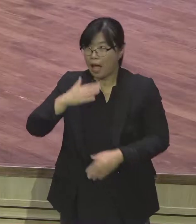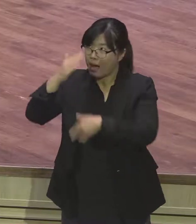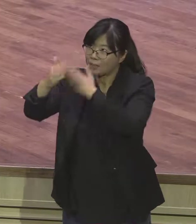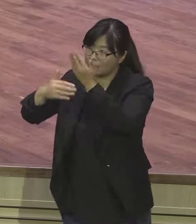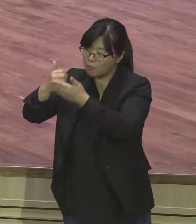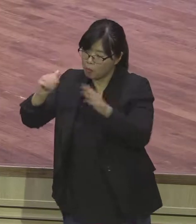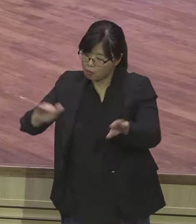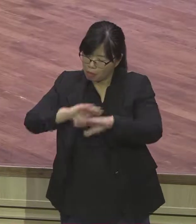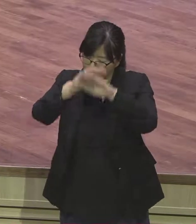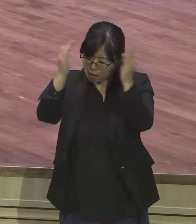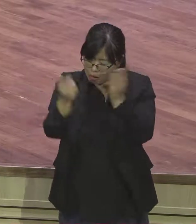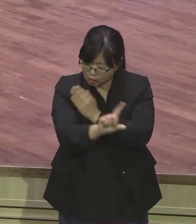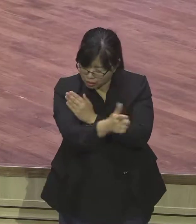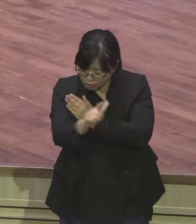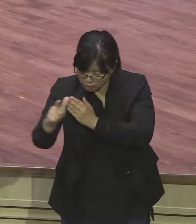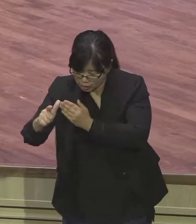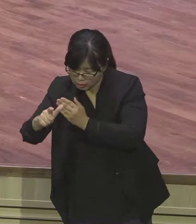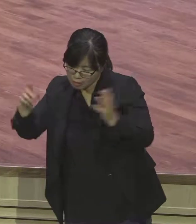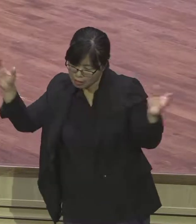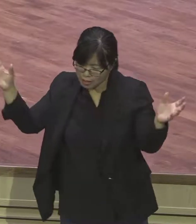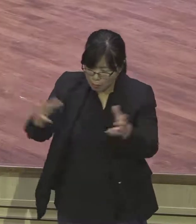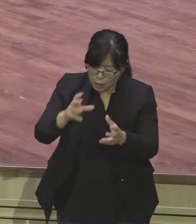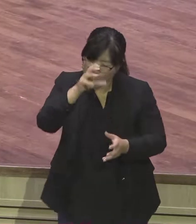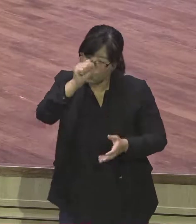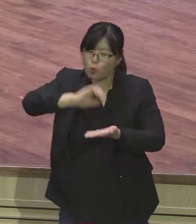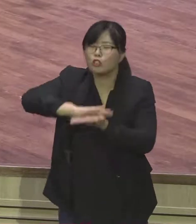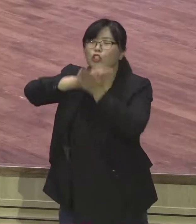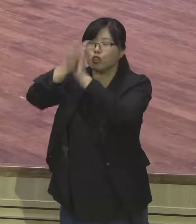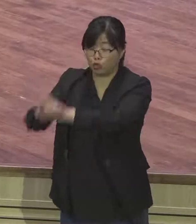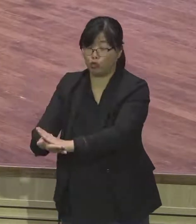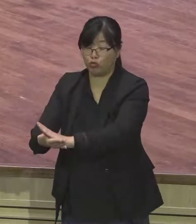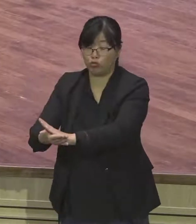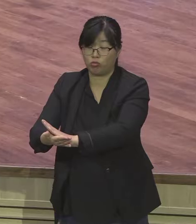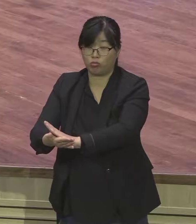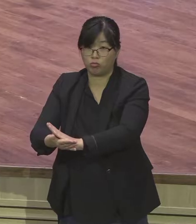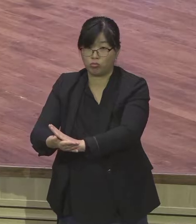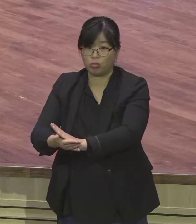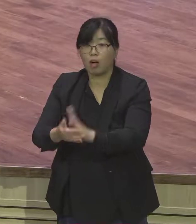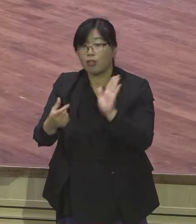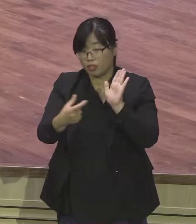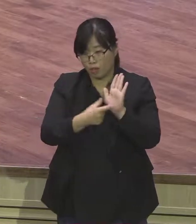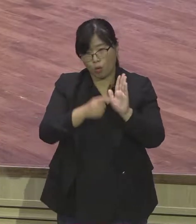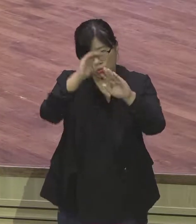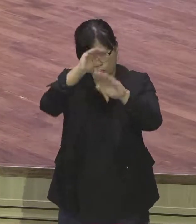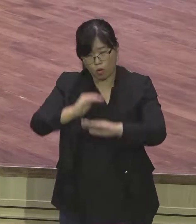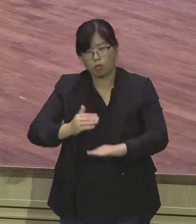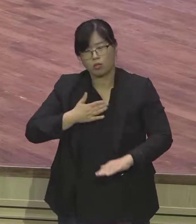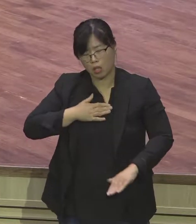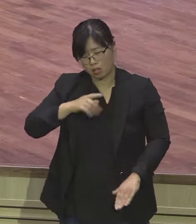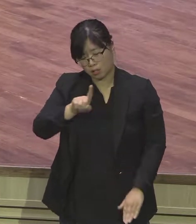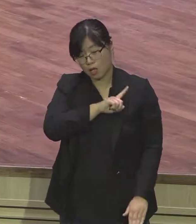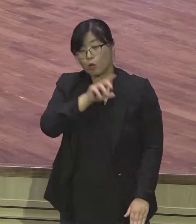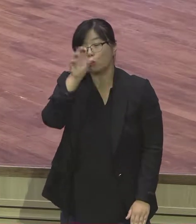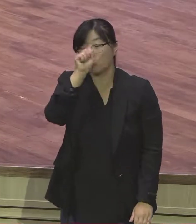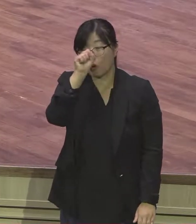하나님이시요 그래서 자신은 하나님을 절대적으로 믿고 있기 때문에 형들을